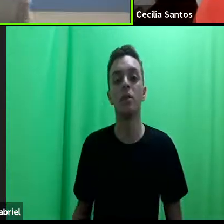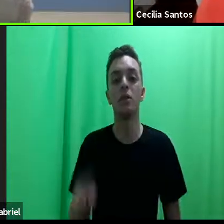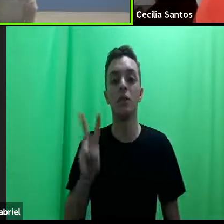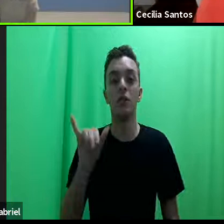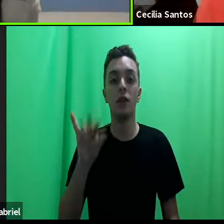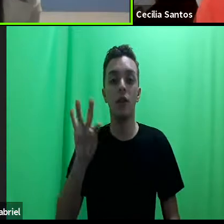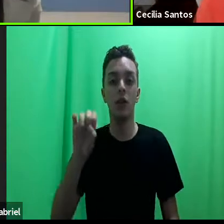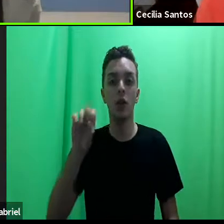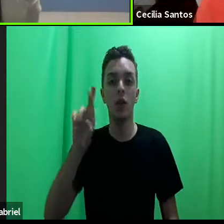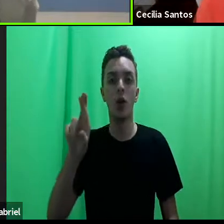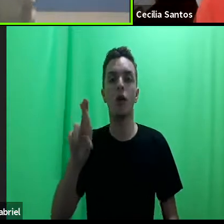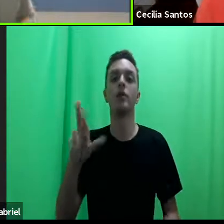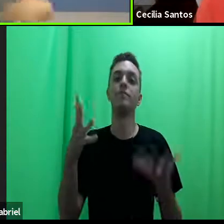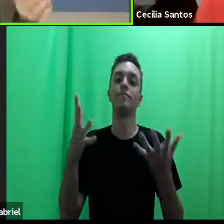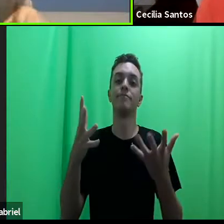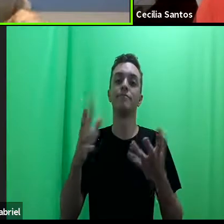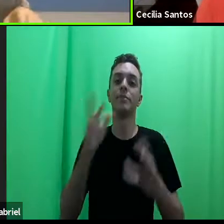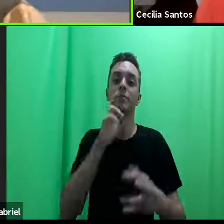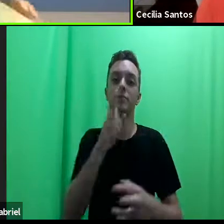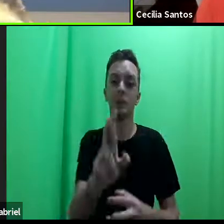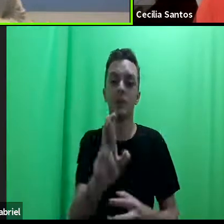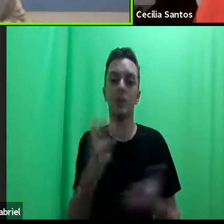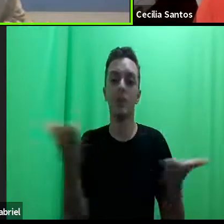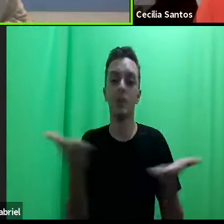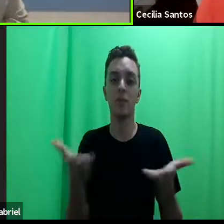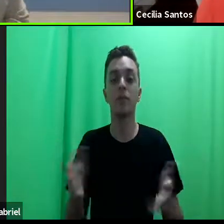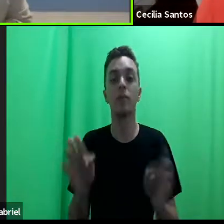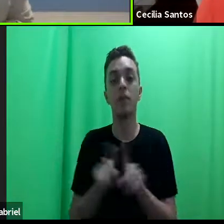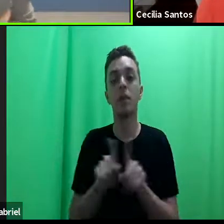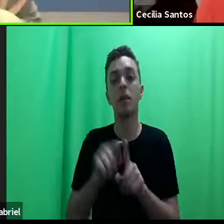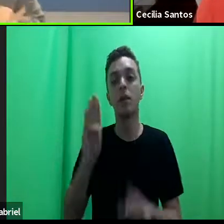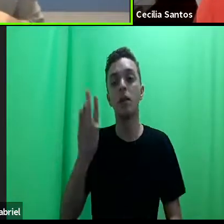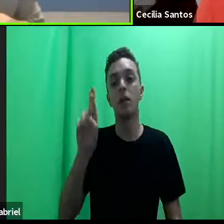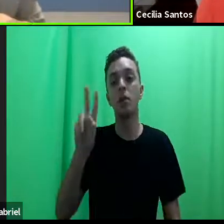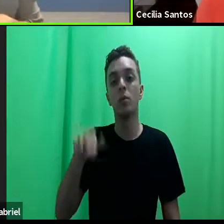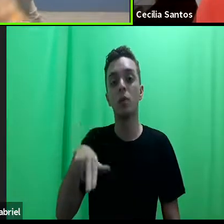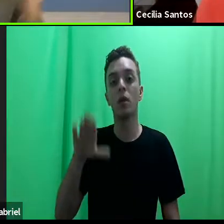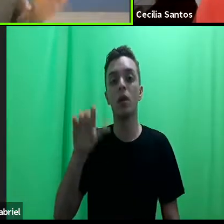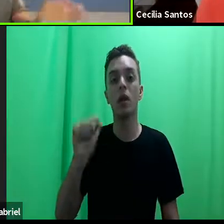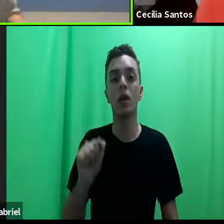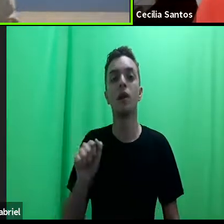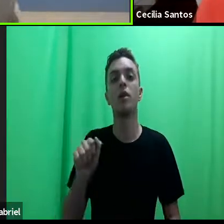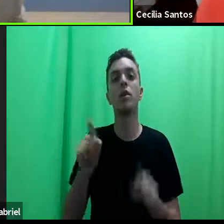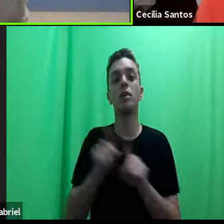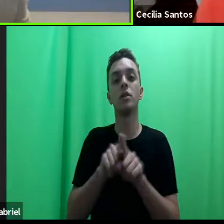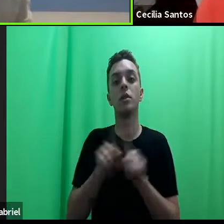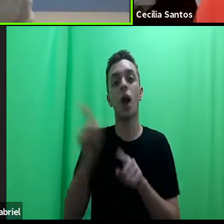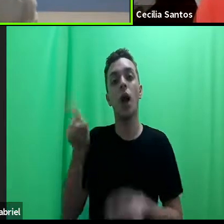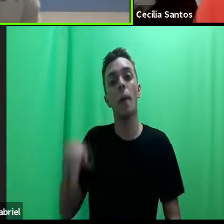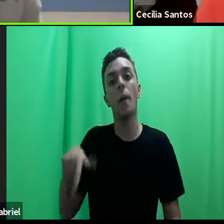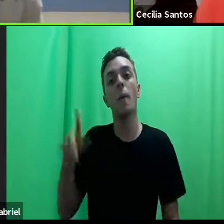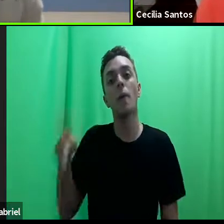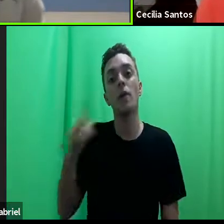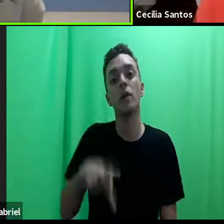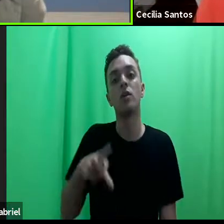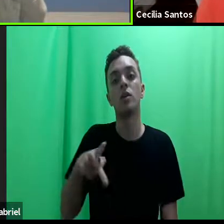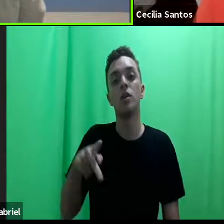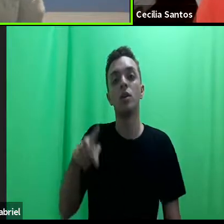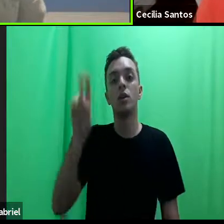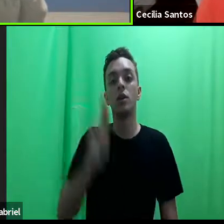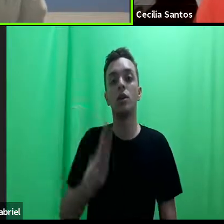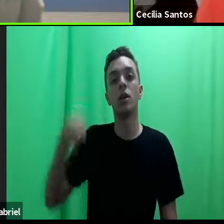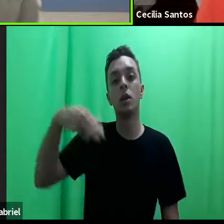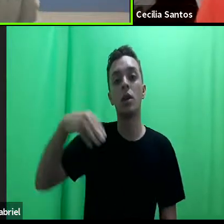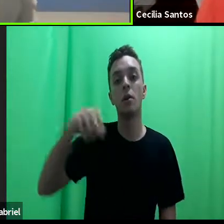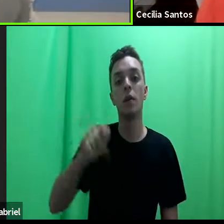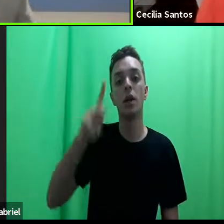espero que ele esteja se sentindo contemplado. A Bruna, fez a pergunta sobre os indicadores concretos, ela é professora na Universidade Mackenzie,